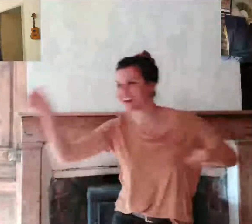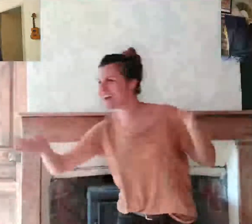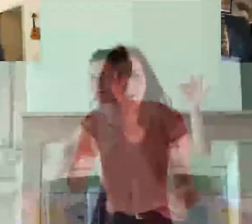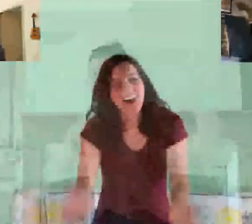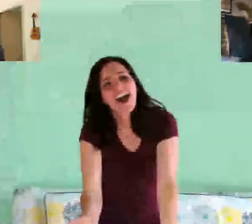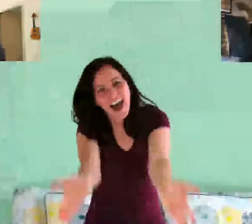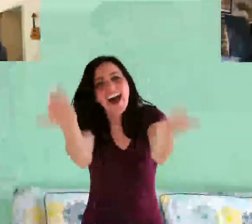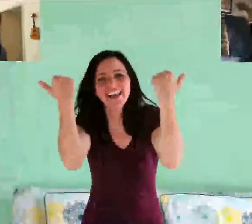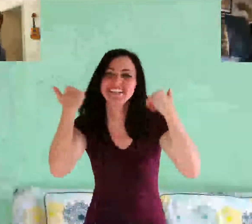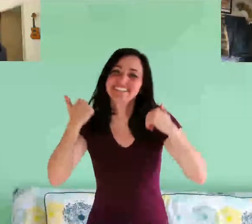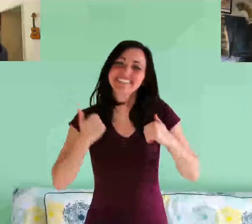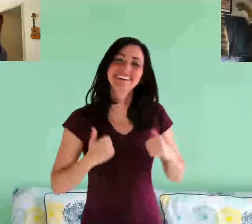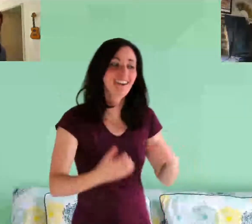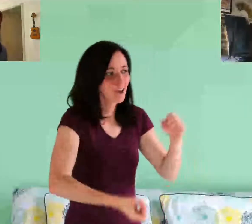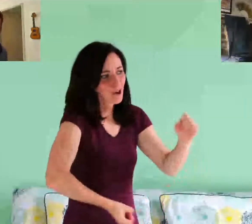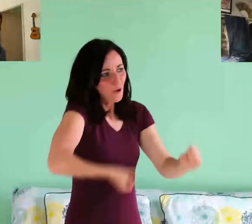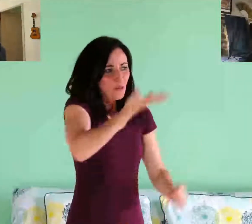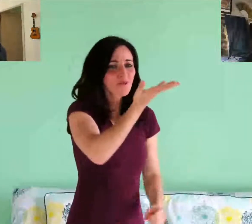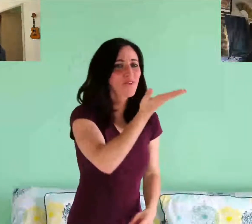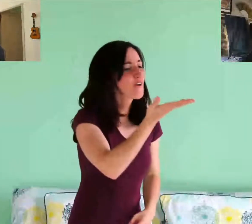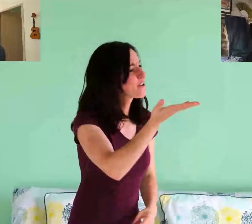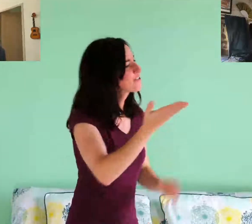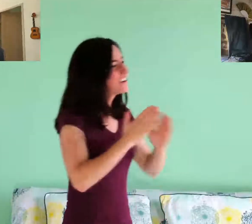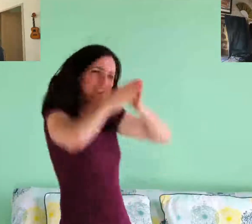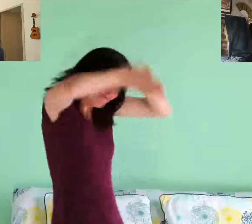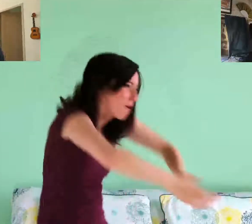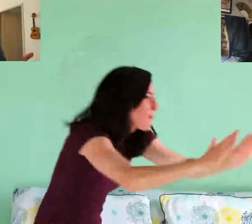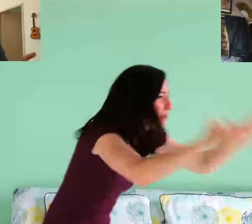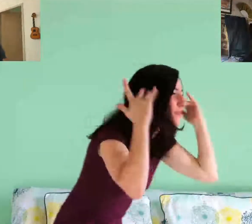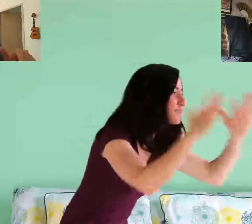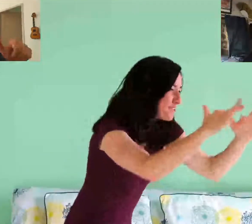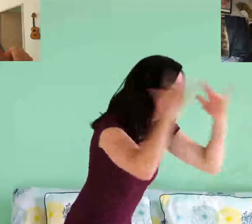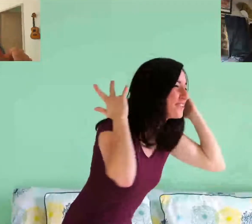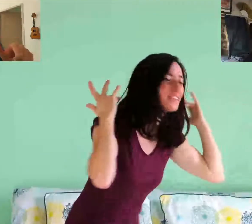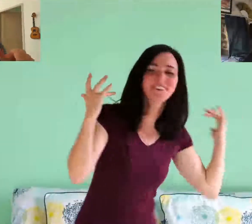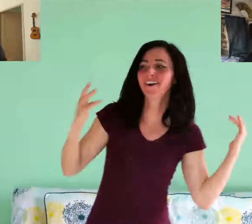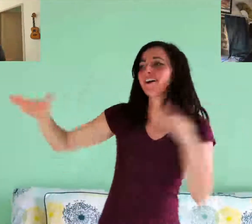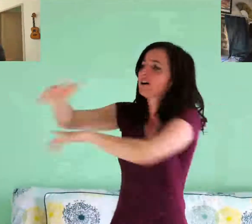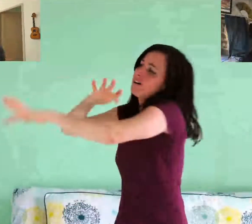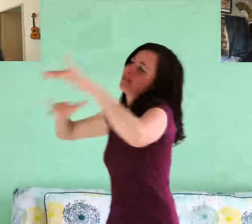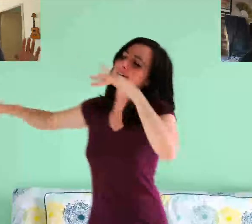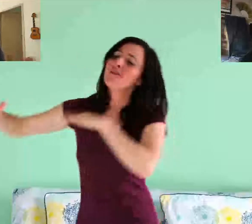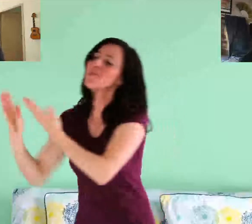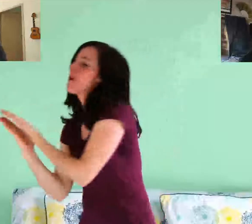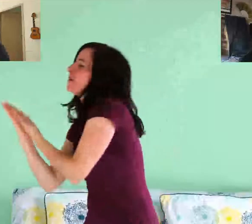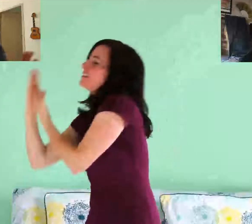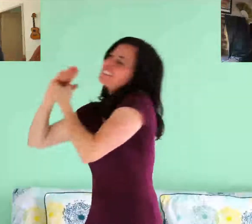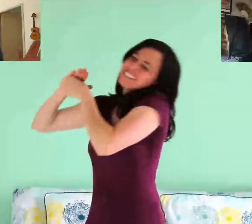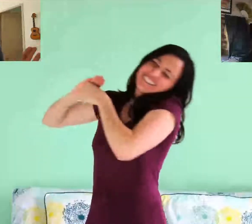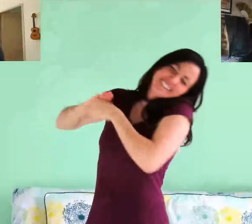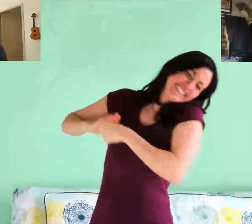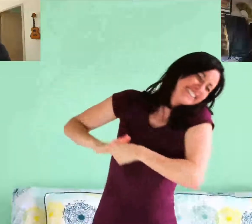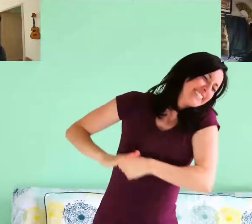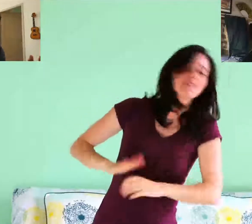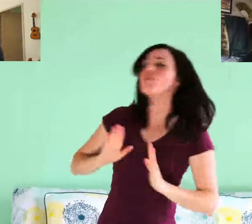Allez ! On prend la mer, on quitte la terre Et on efface